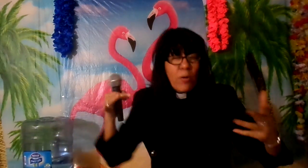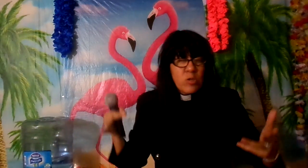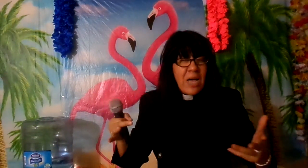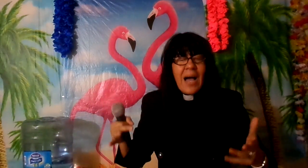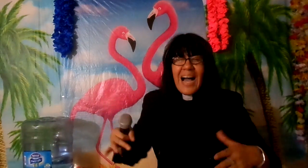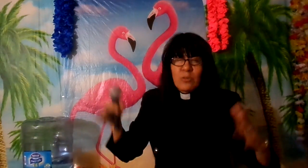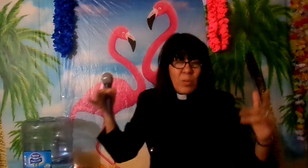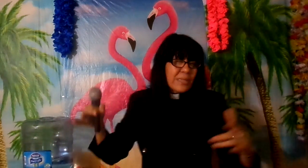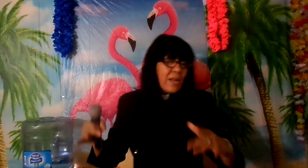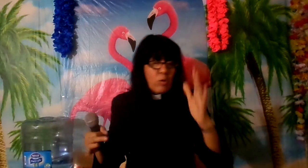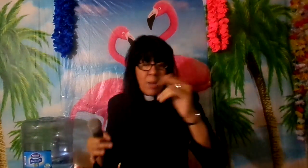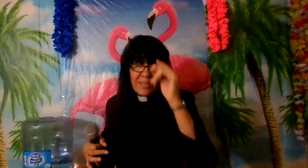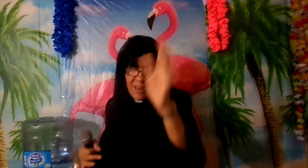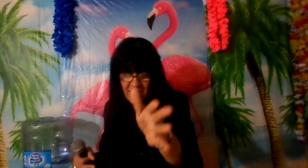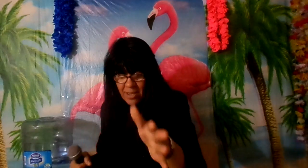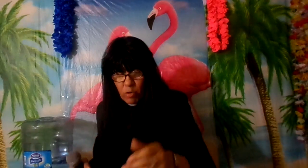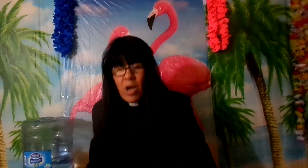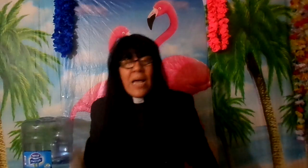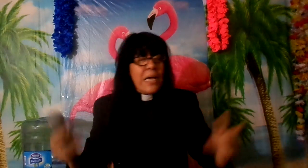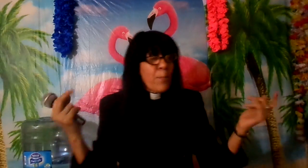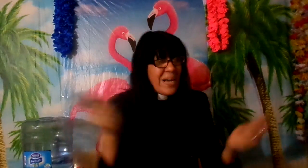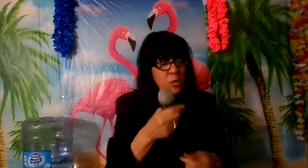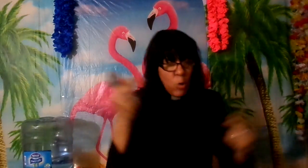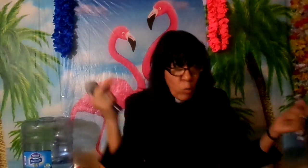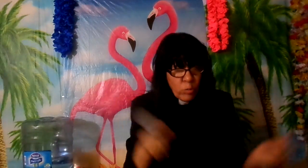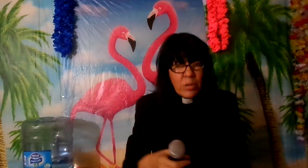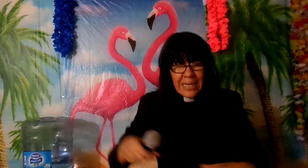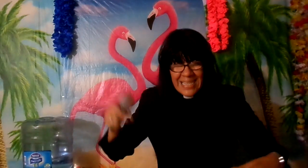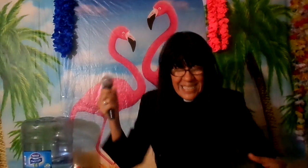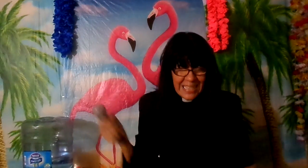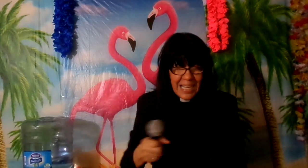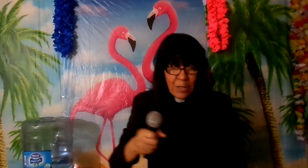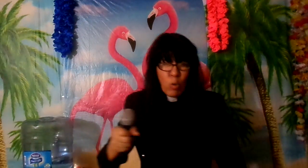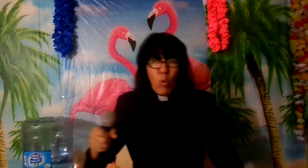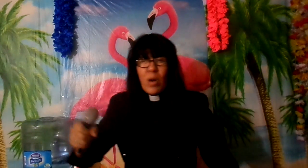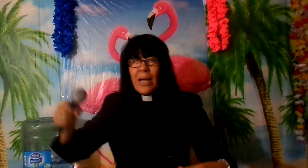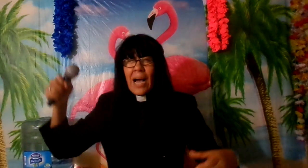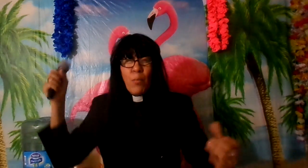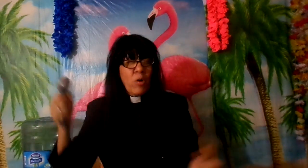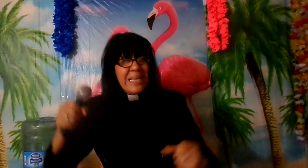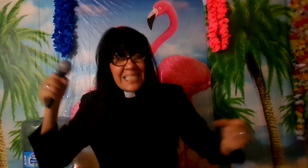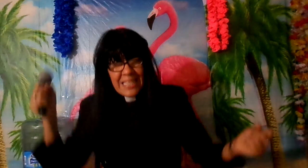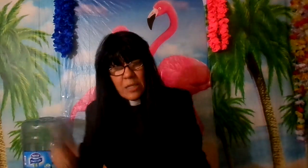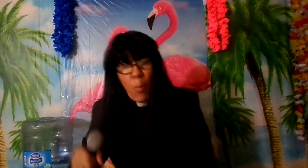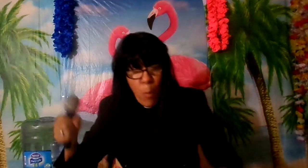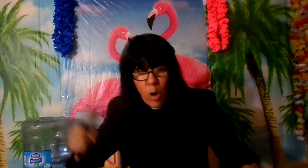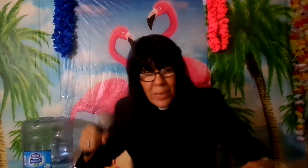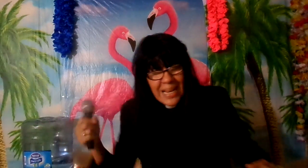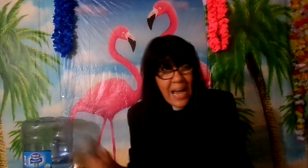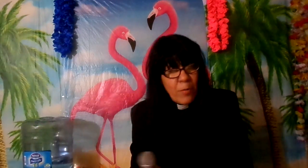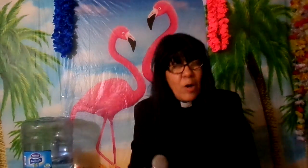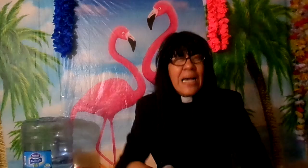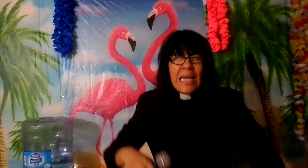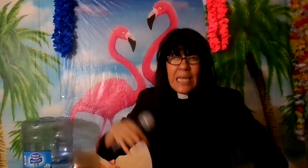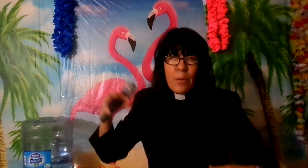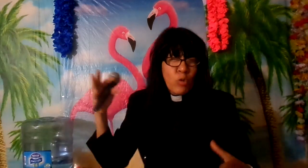usa a tu manera no la manera de ellos paso un un carbón encendido por mis labios y no